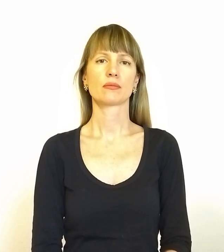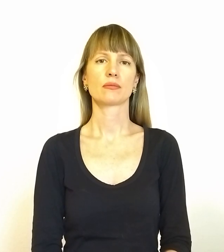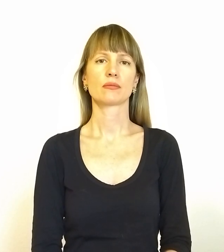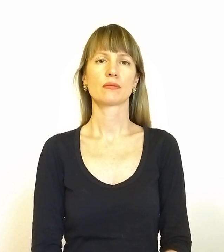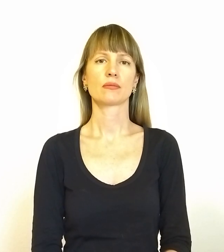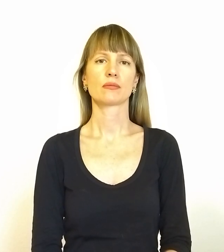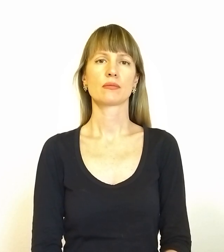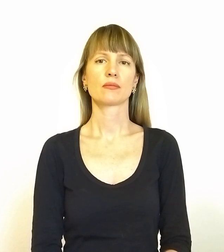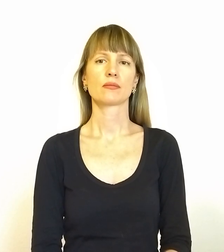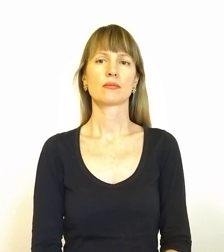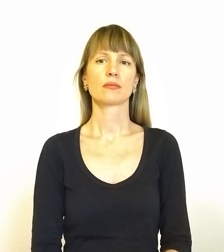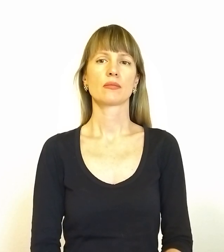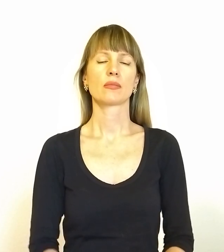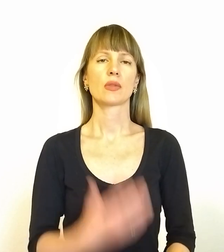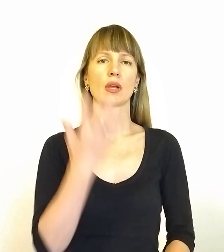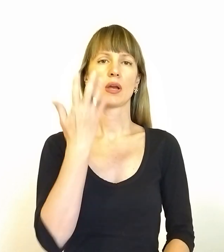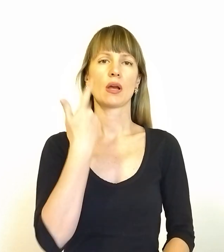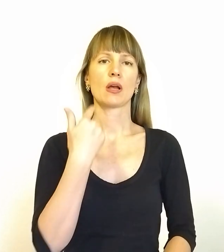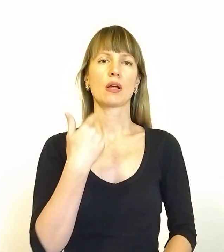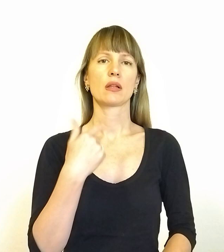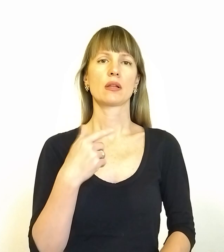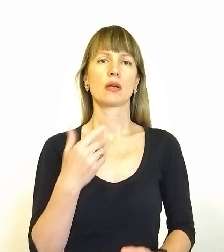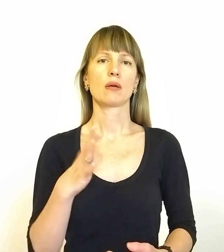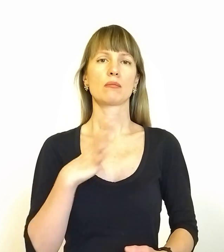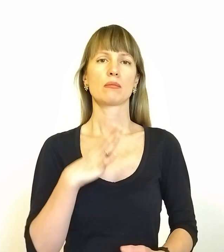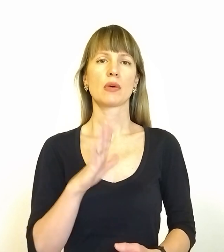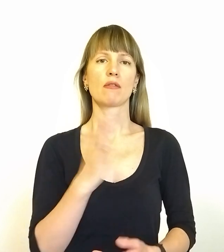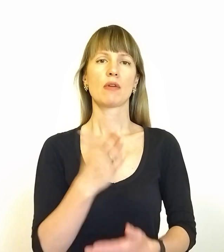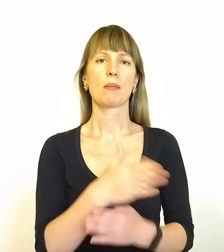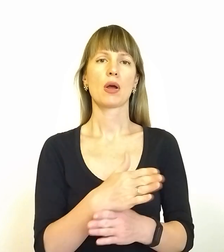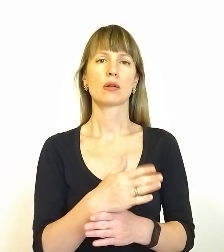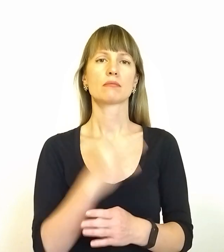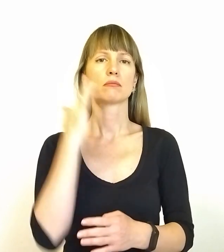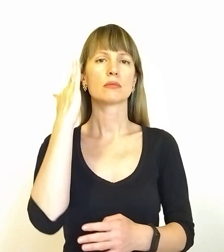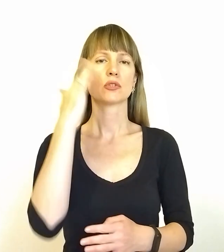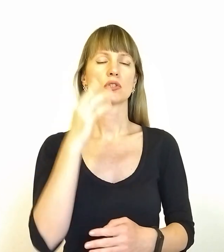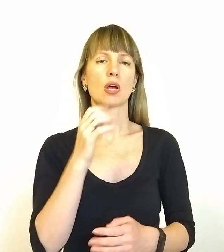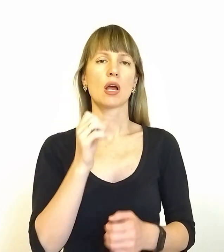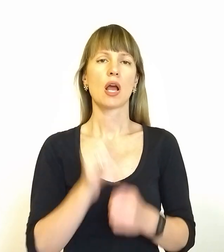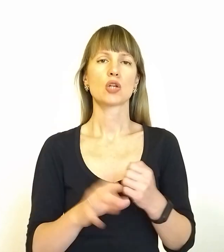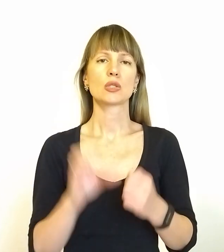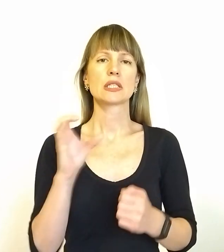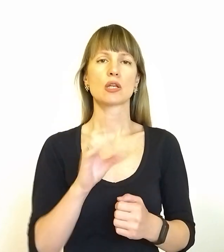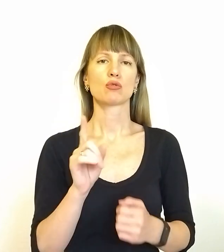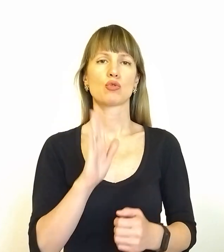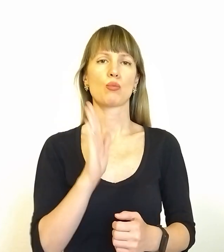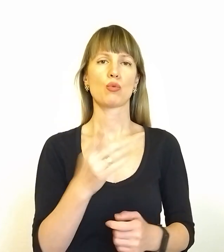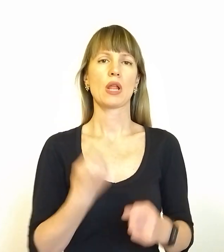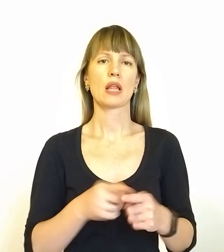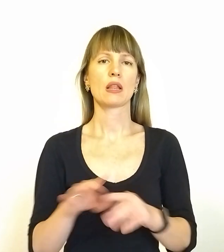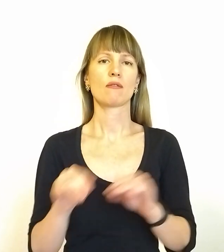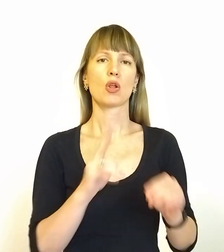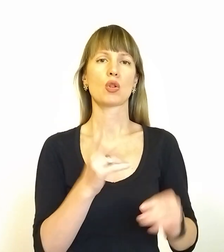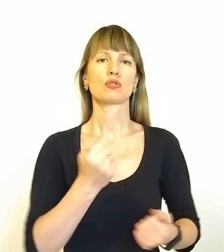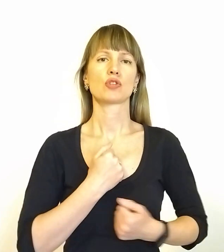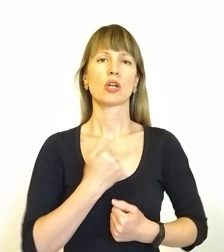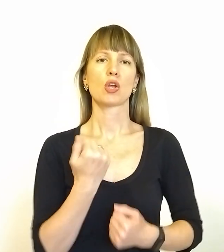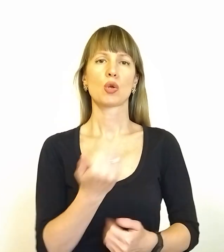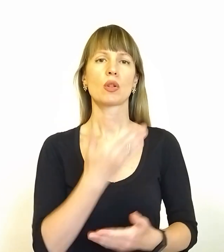Коли, коли наступна вільшу вільною, то межосекундно, що буде ця евакуація. Але, сожалению, її нет. Боємною, вибиралися